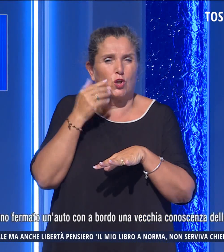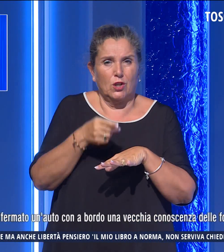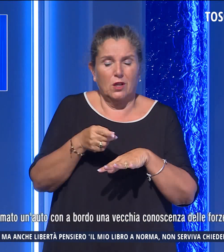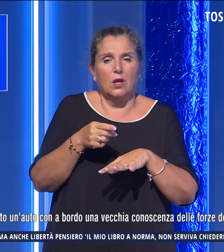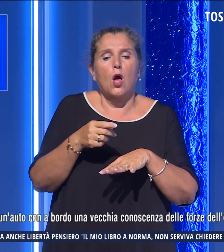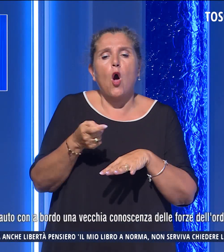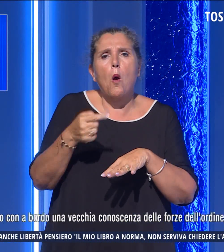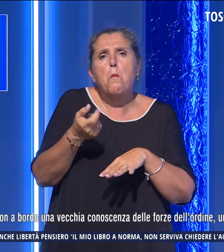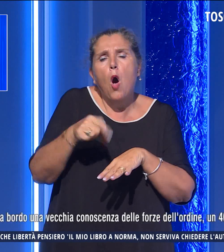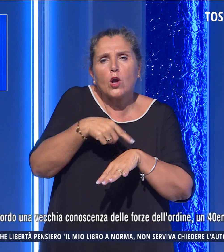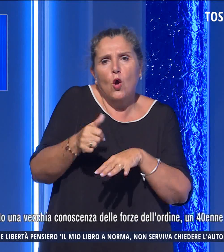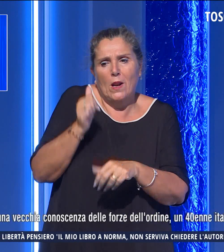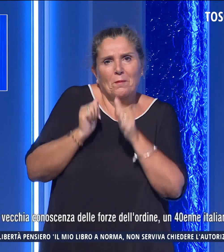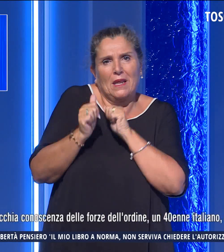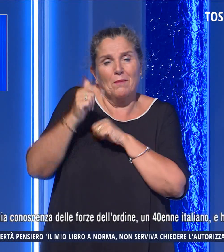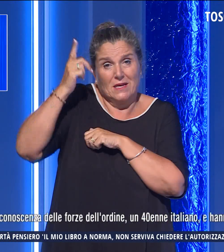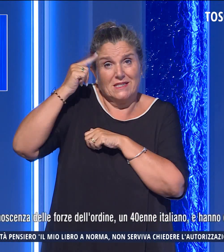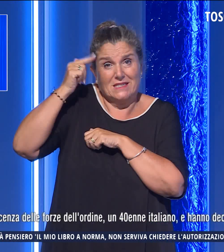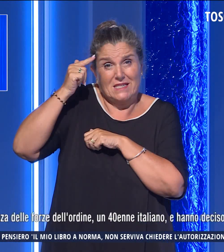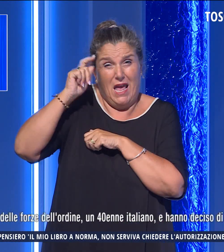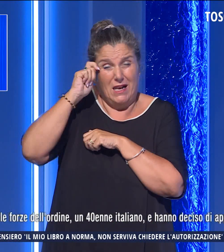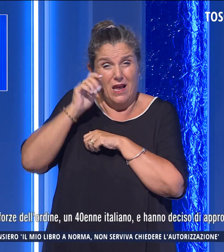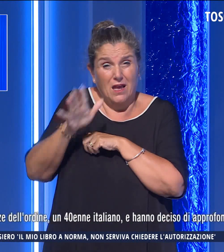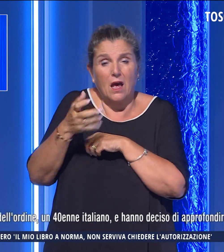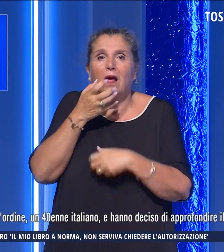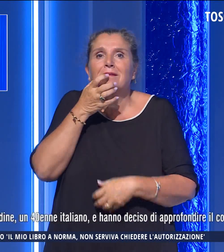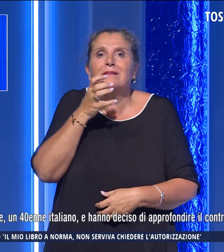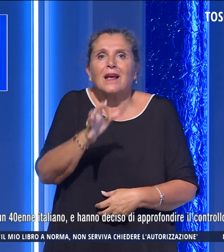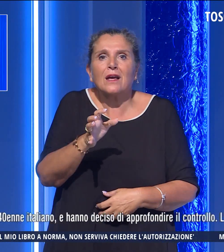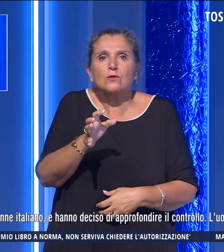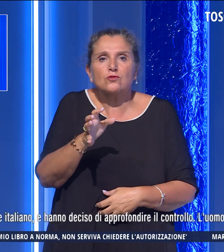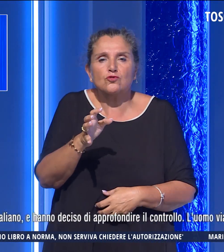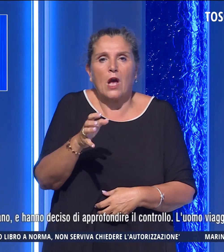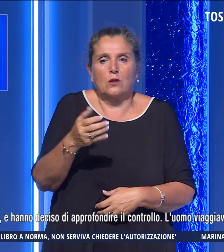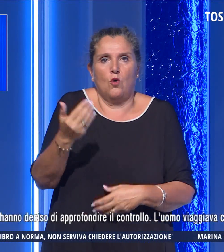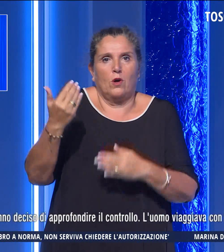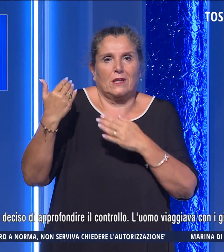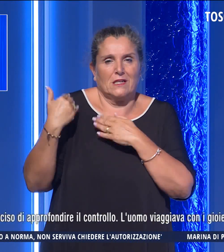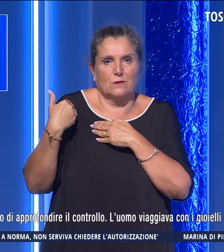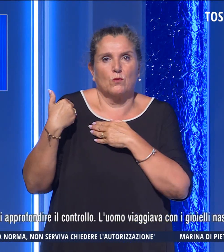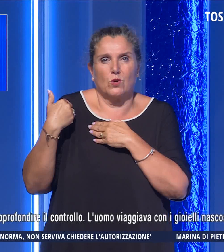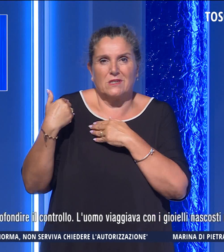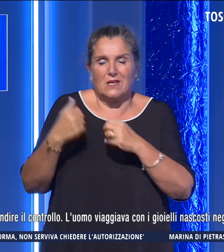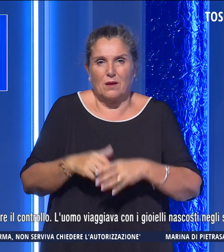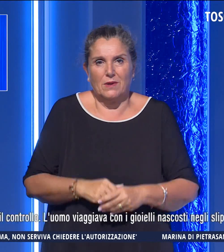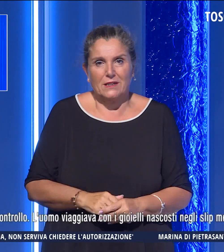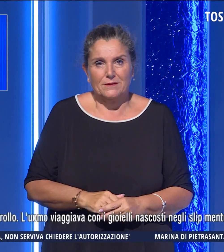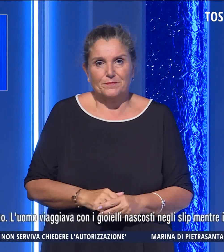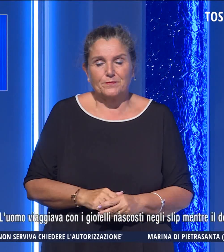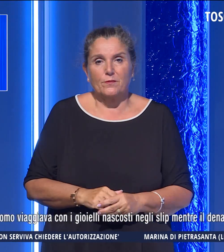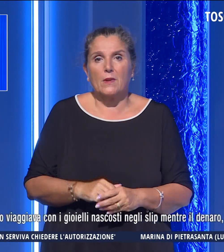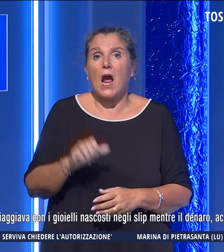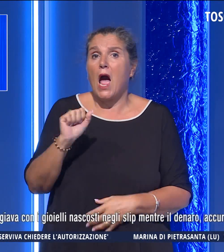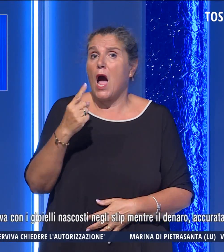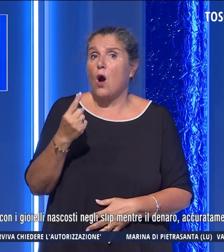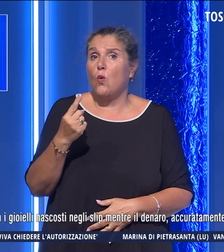solo poche ore prima a Siena e ha denunciato il presunto responsabile. Sulla 1